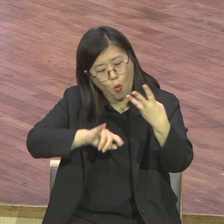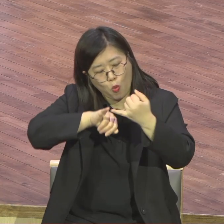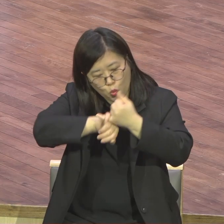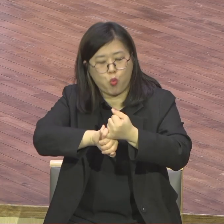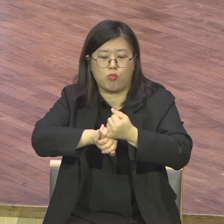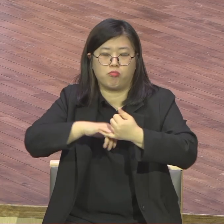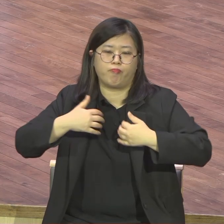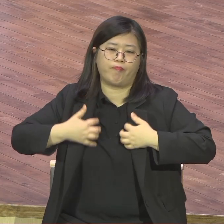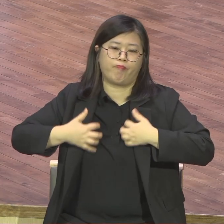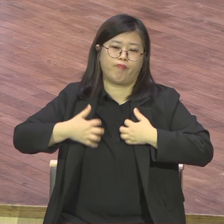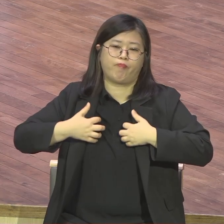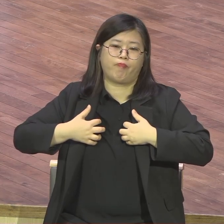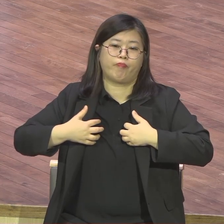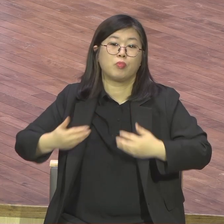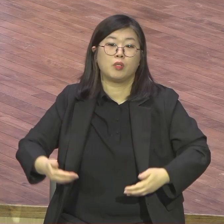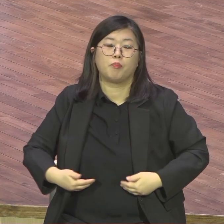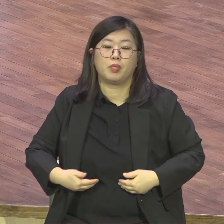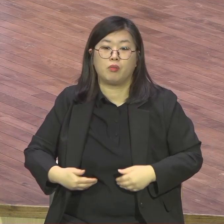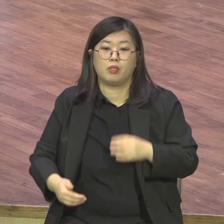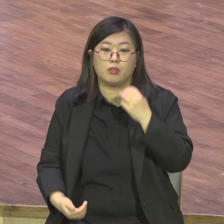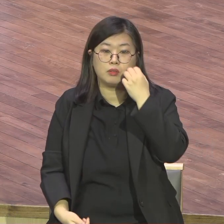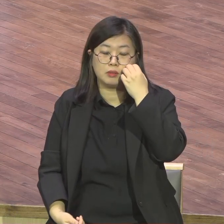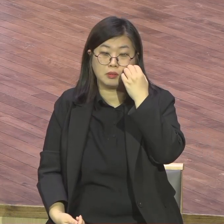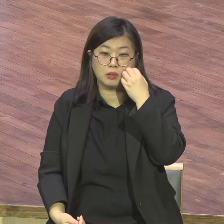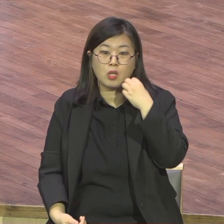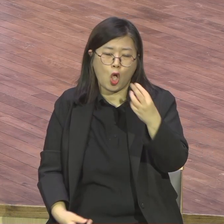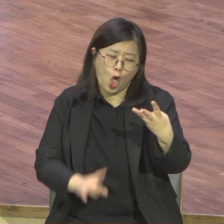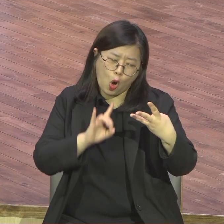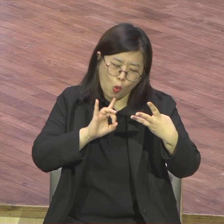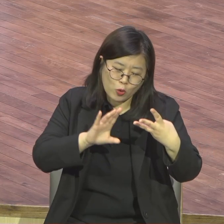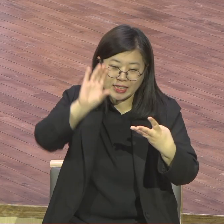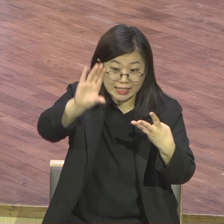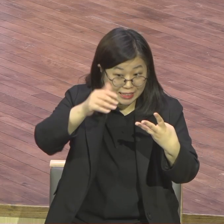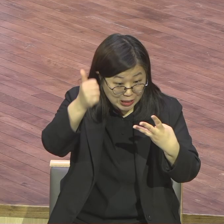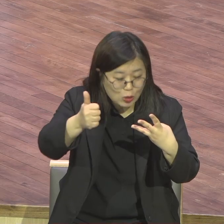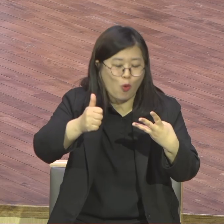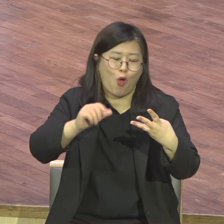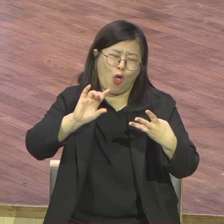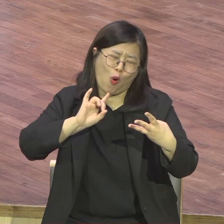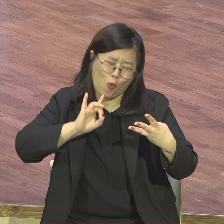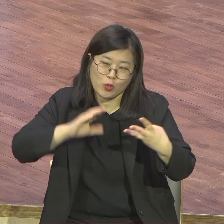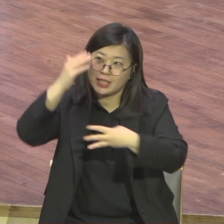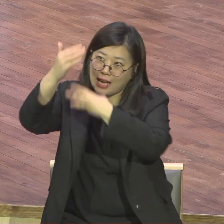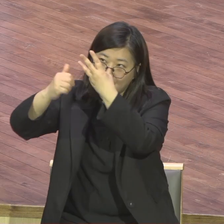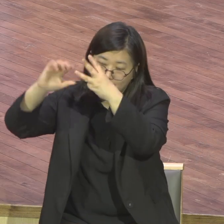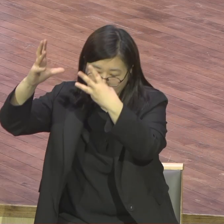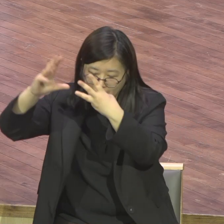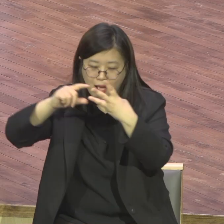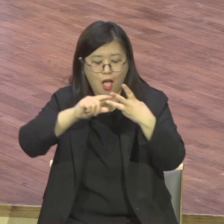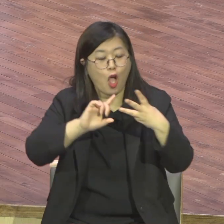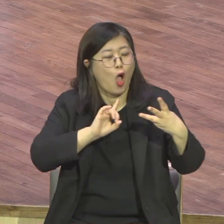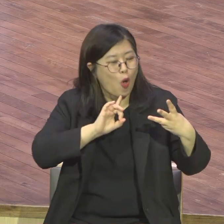어떻게 하면 내가 이걸 잘 누릴까 사모직을 누리는 방법입니다. 방법